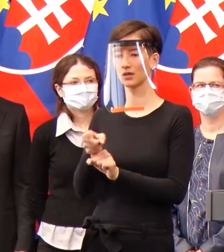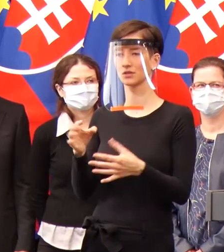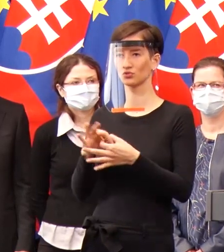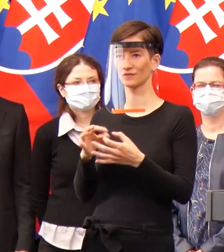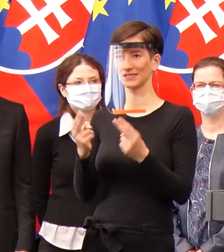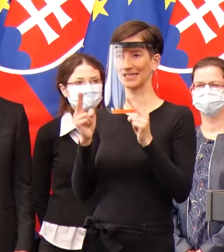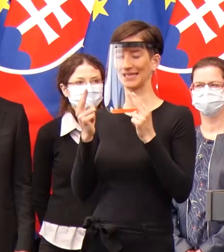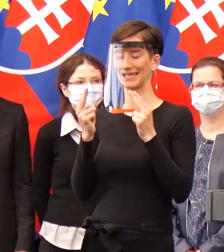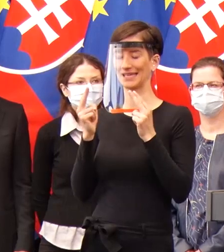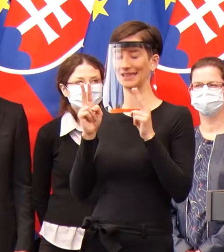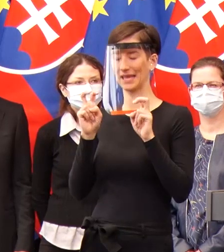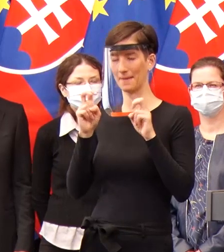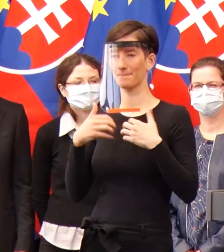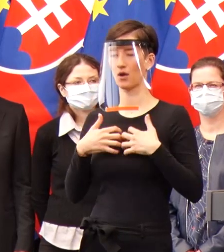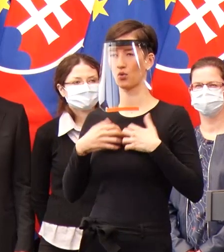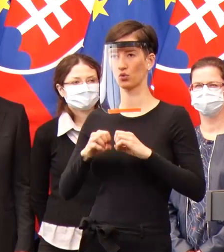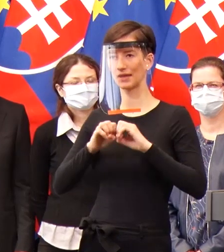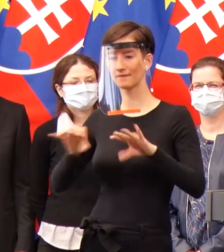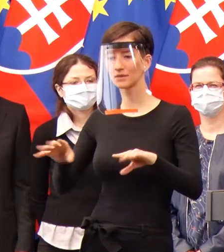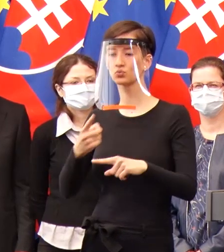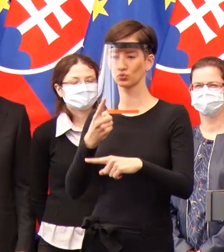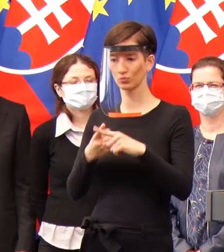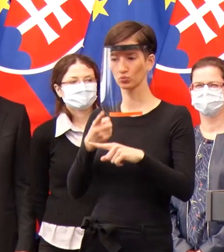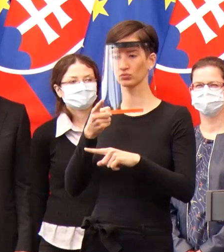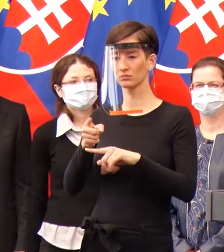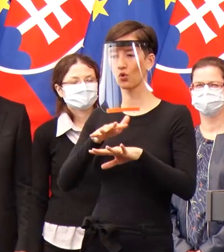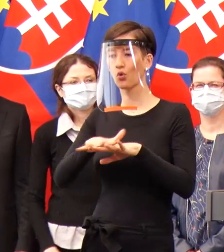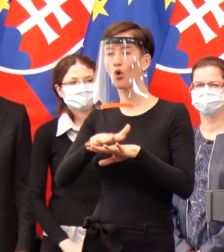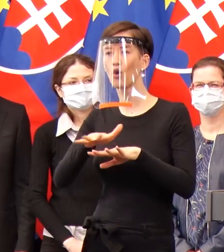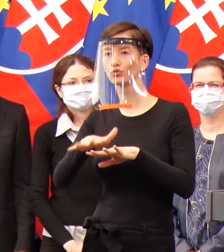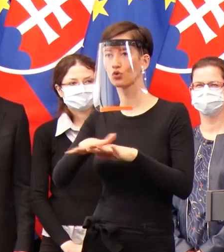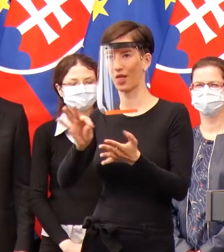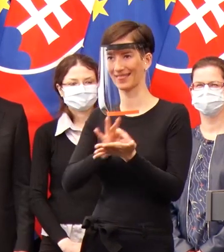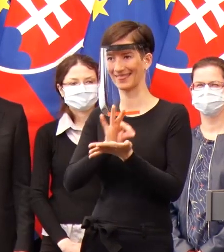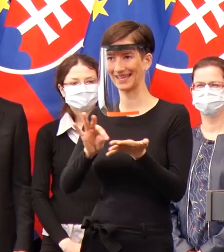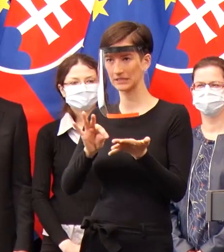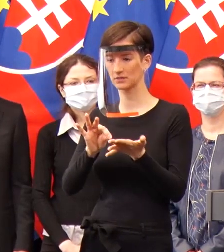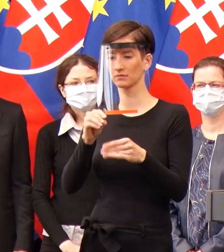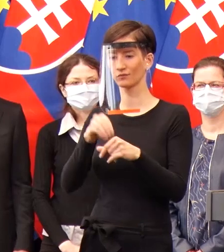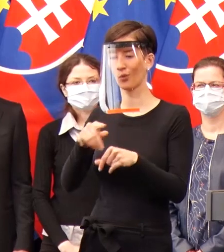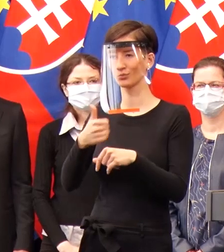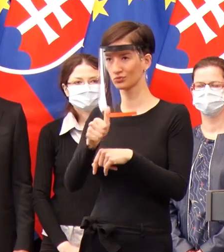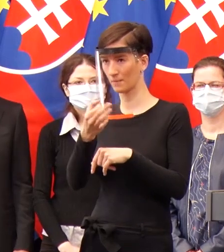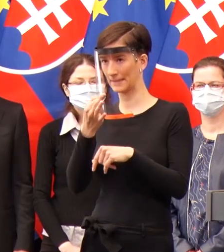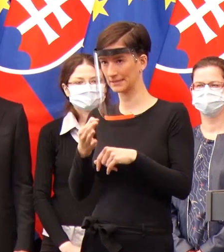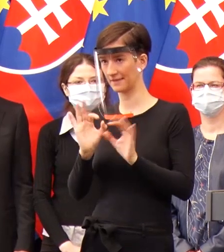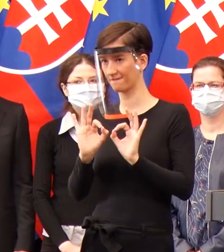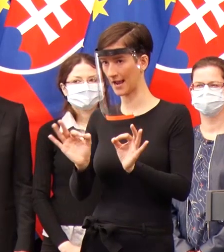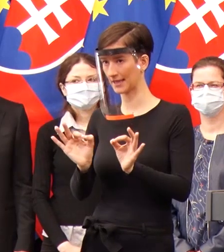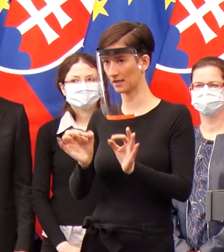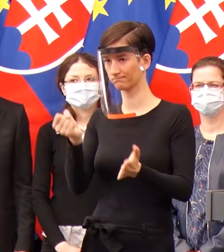a teda overovať funkčnosť tohoto nového kitu. My sme tie